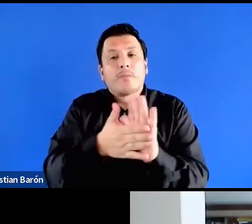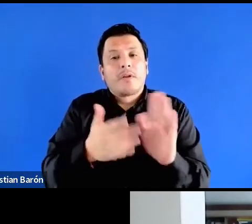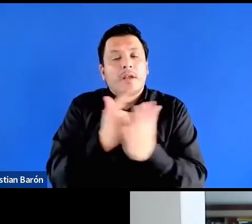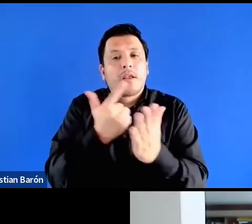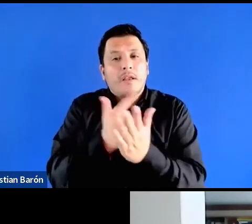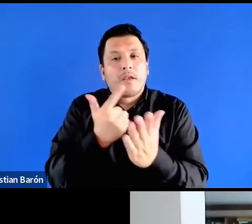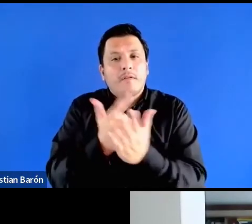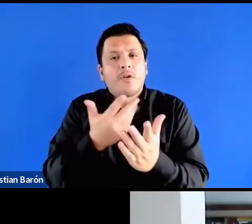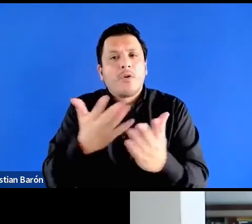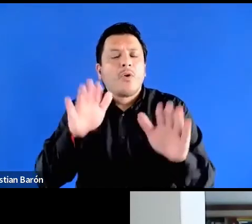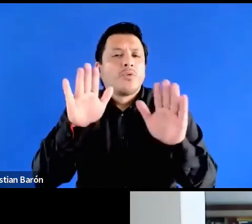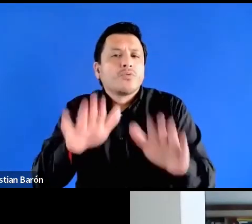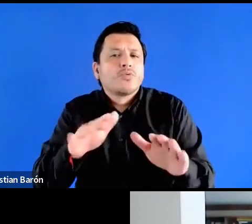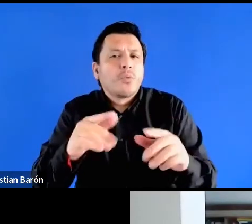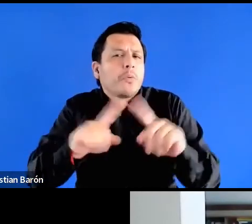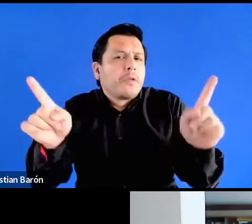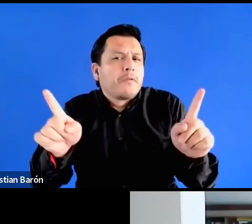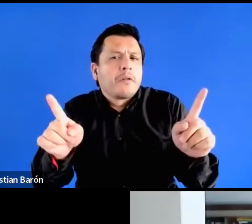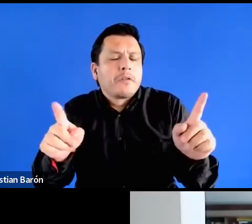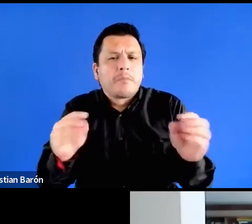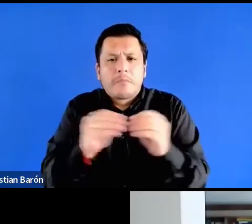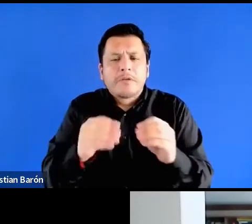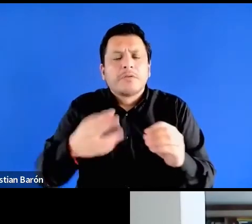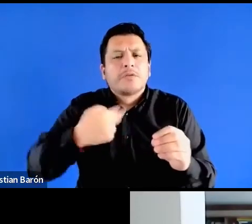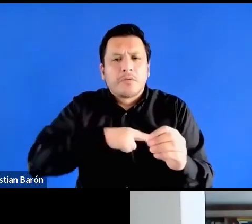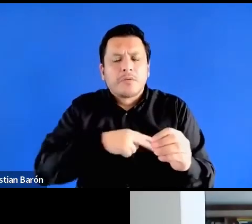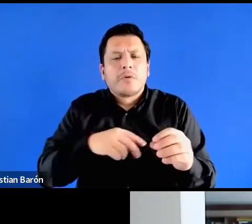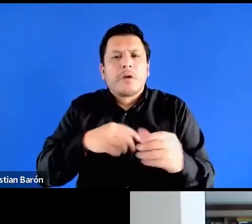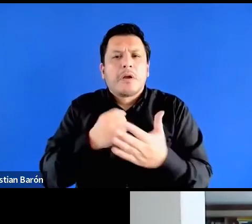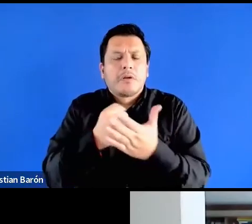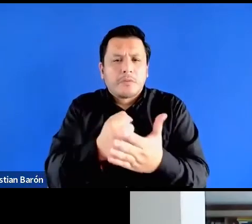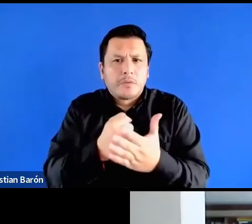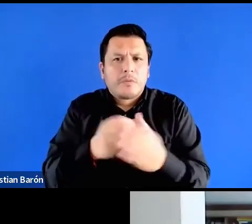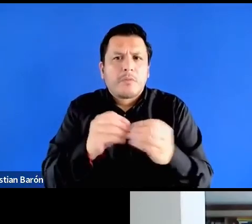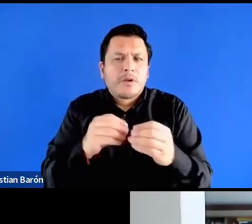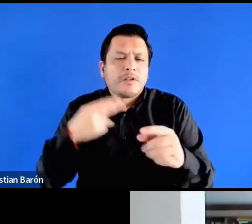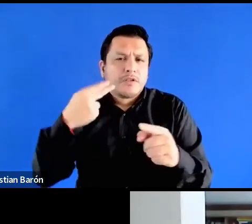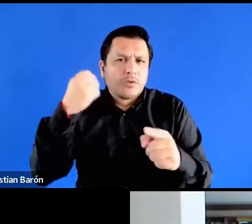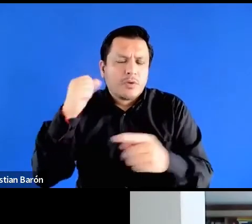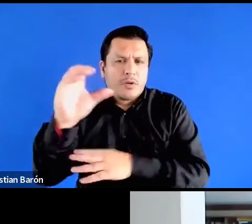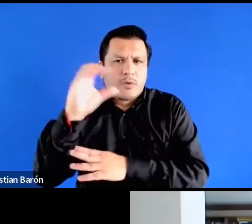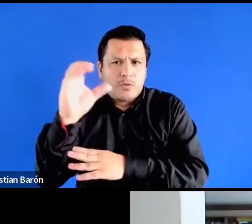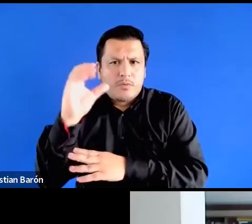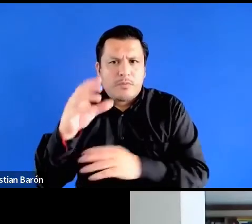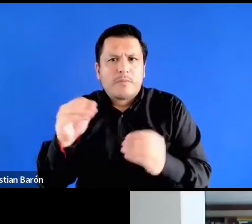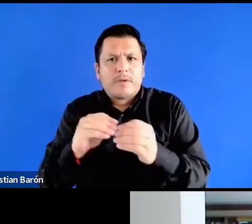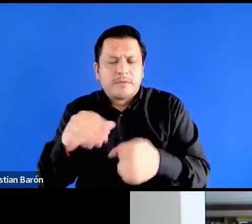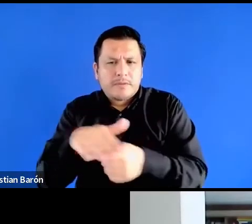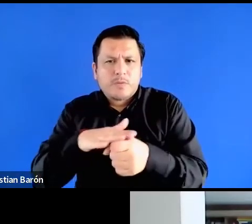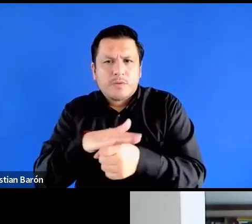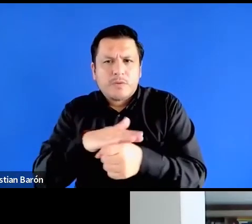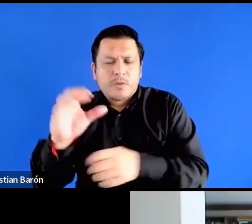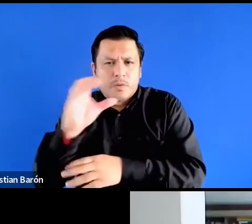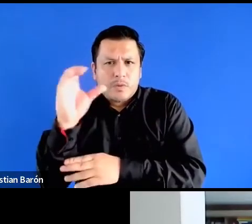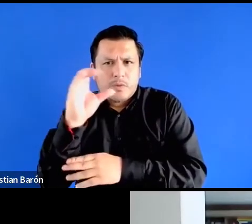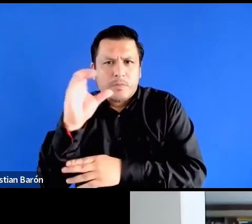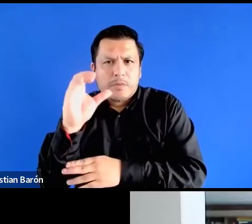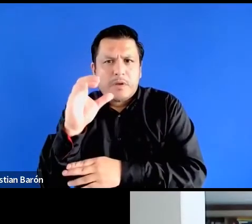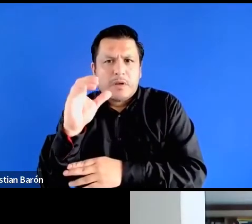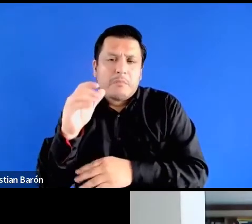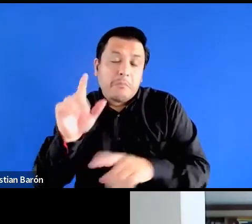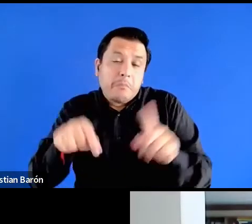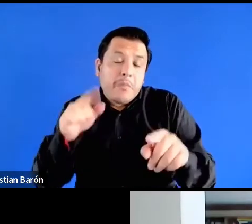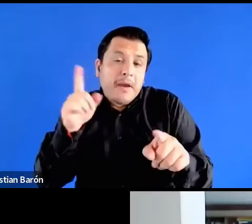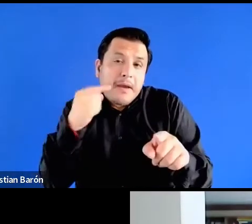no como algo como diferente sino algo que nos ayude a entender la historia colombiana y la situación colombiana en general y quería